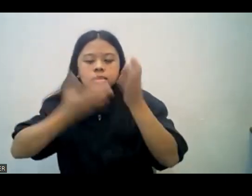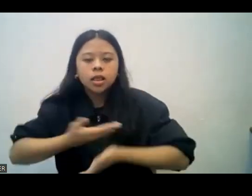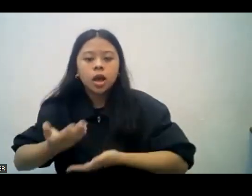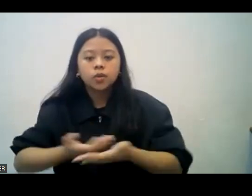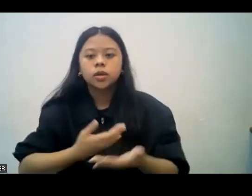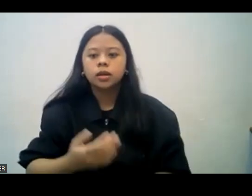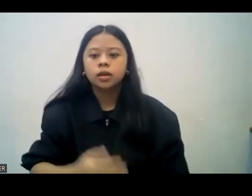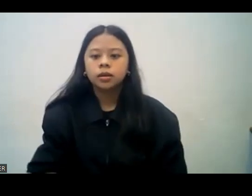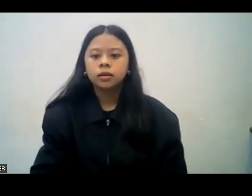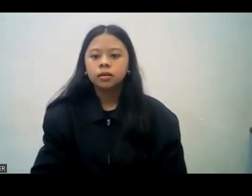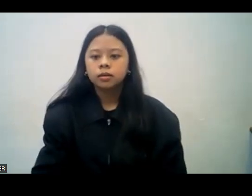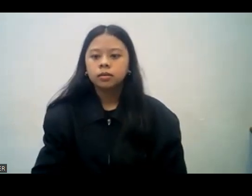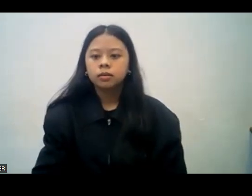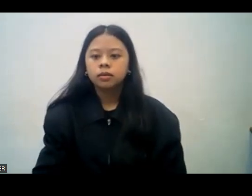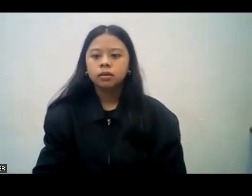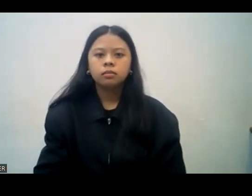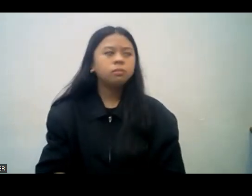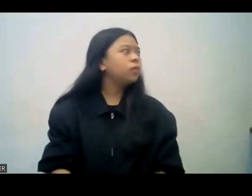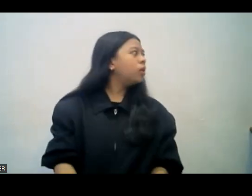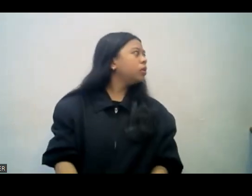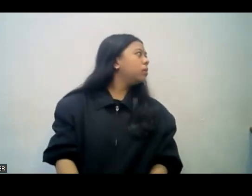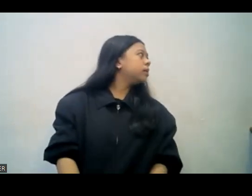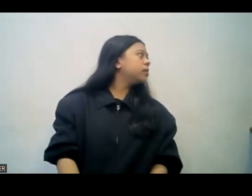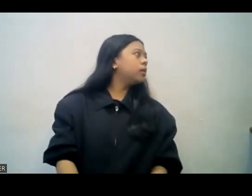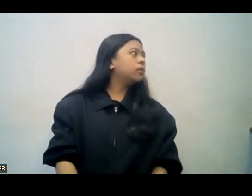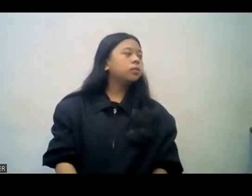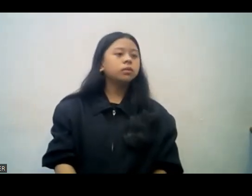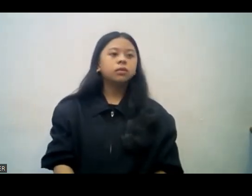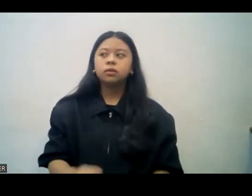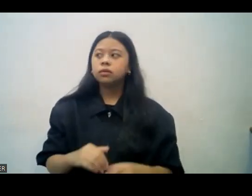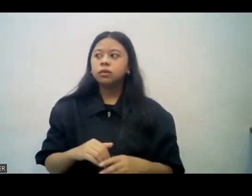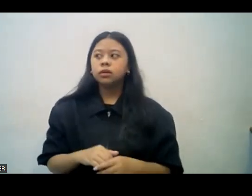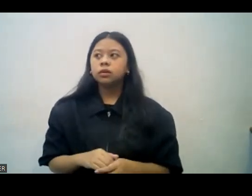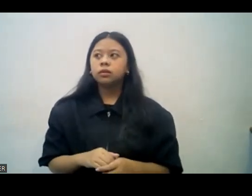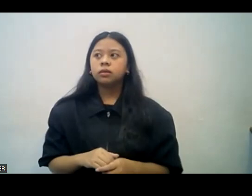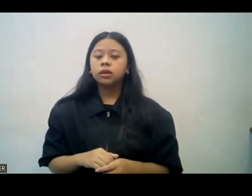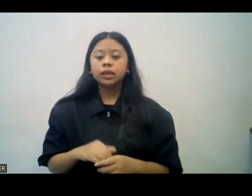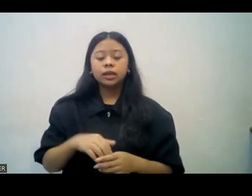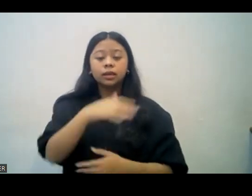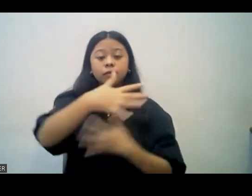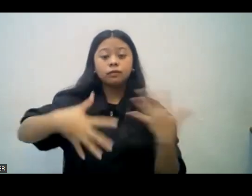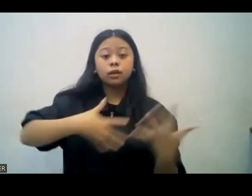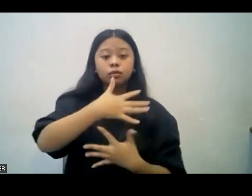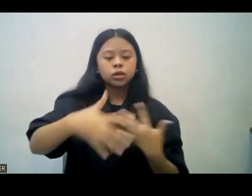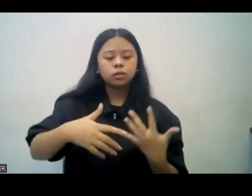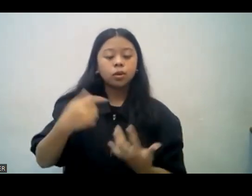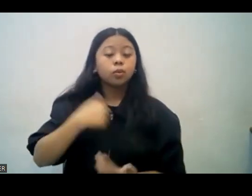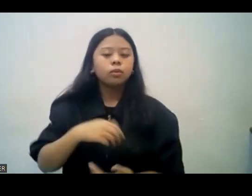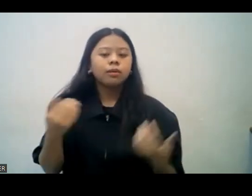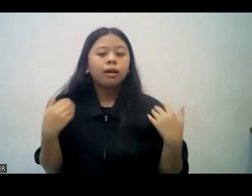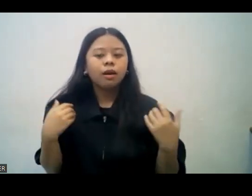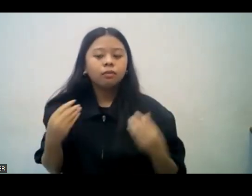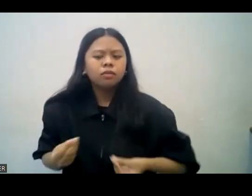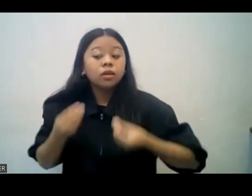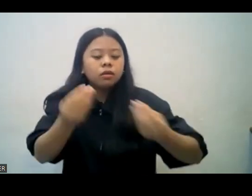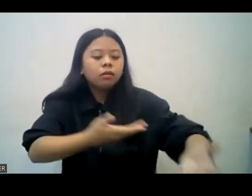fellowship, we have a counsel. We're giving the advice. Kaya nga po sa fellowship, tayo po ay nagkakaroon po ng pagbibigay